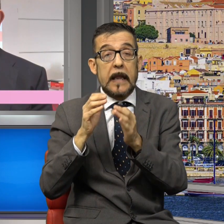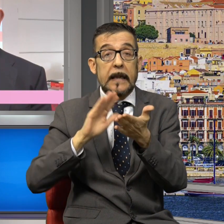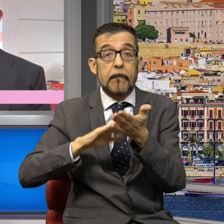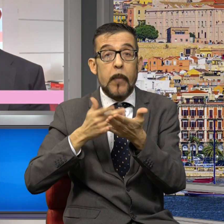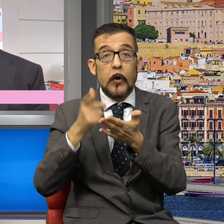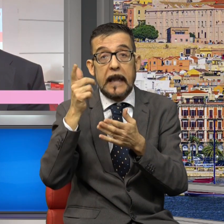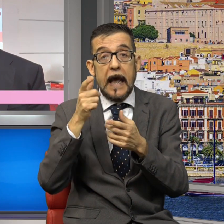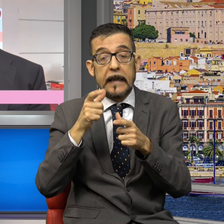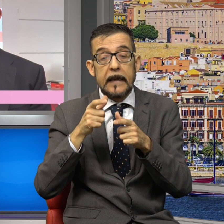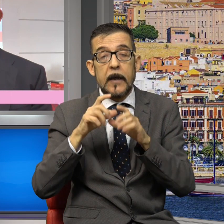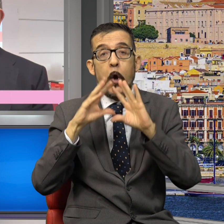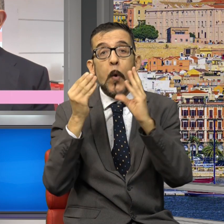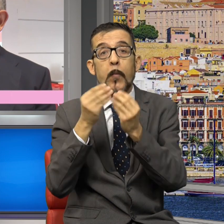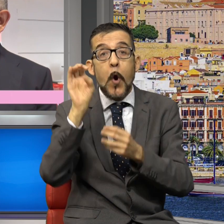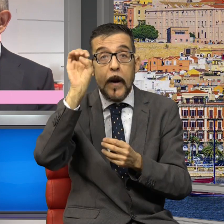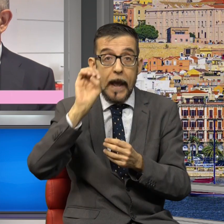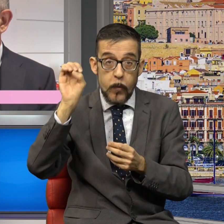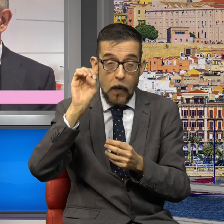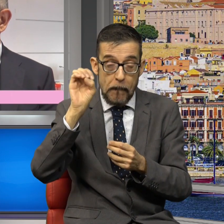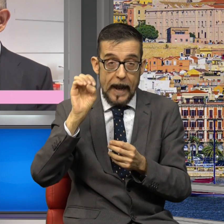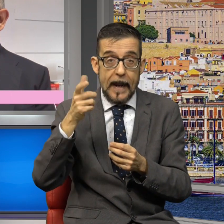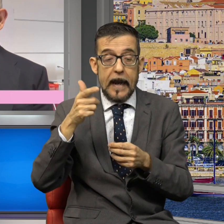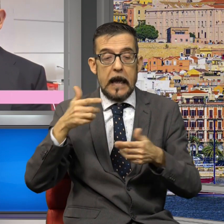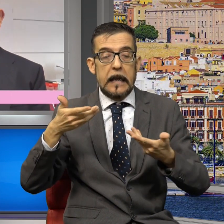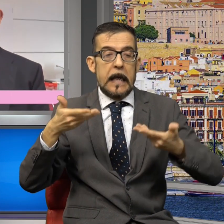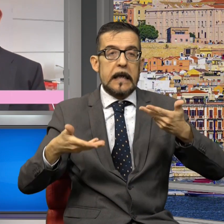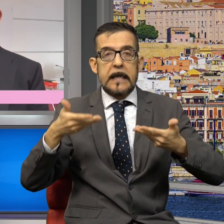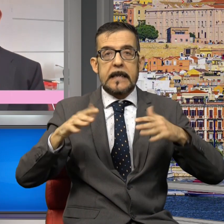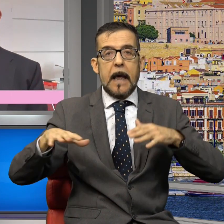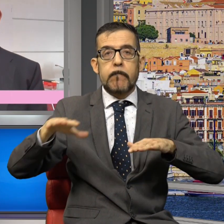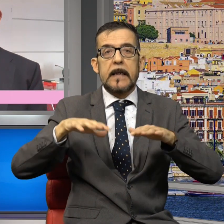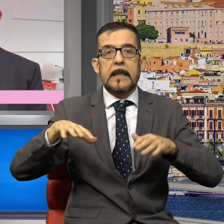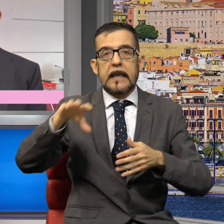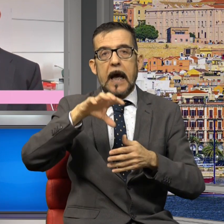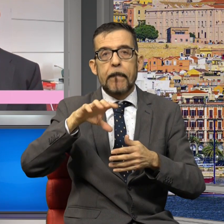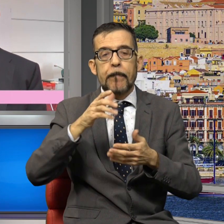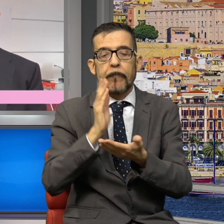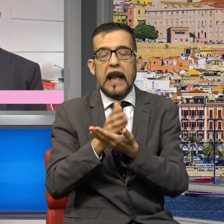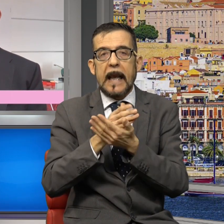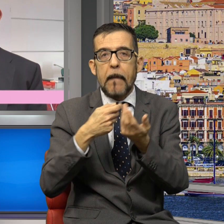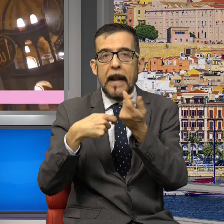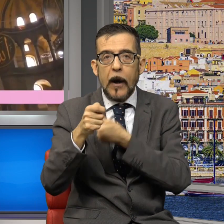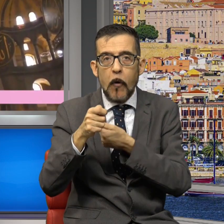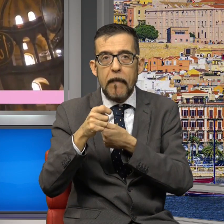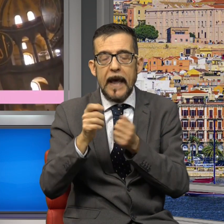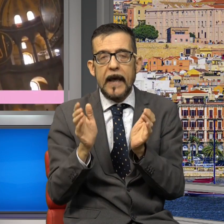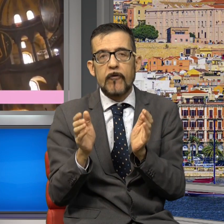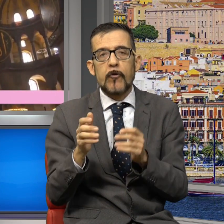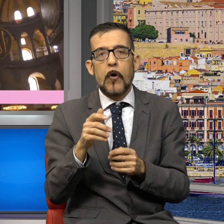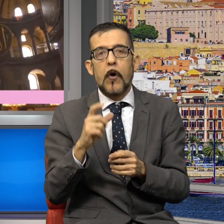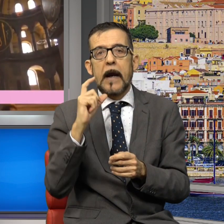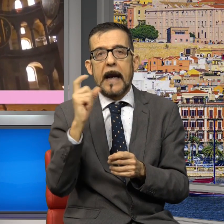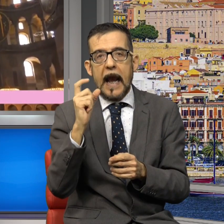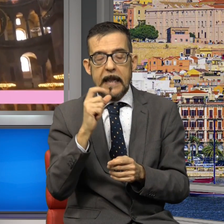Europea, che dà stabilità al Mediterraneo. La Camera di Commercio di Cagliari-Ristano insieme con quella di Istemul fanno